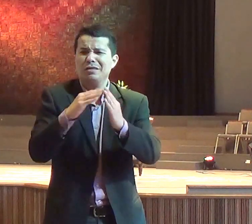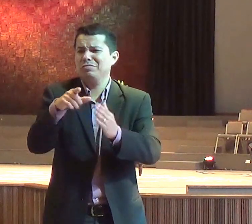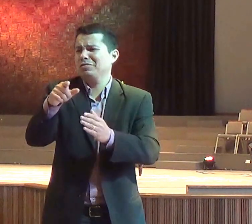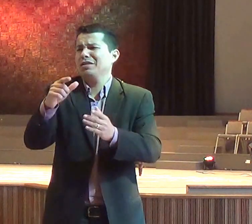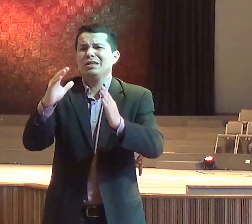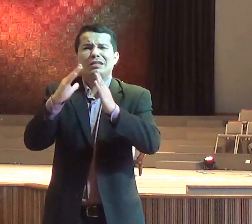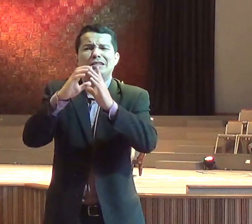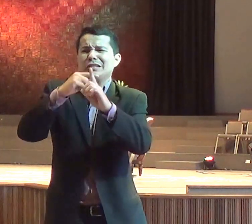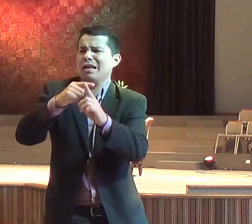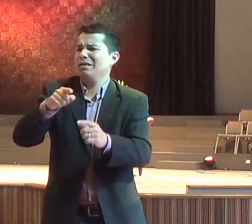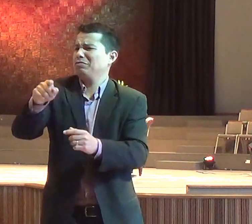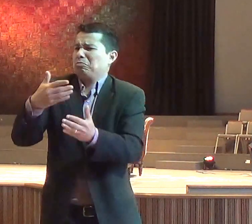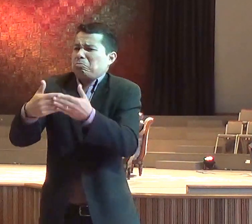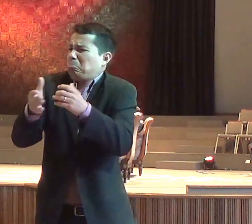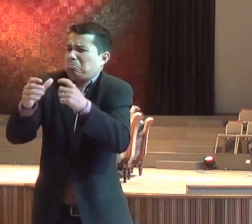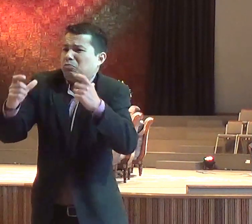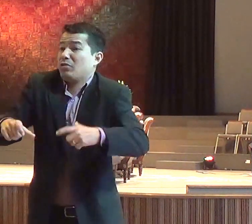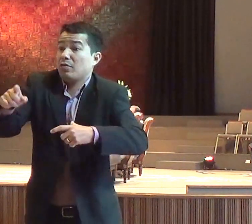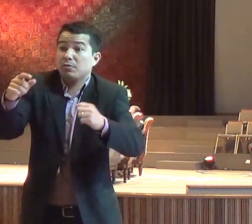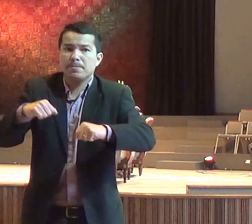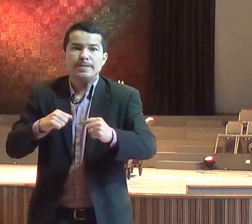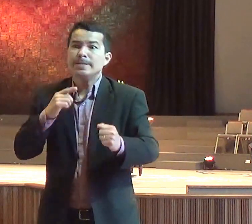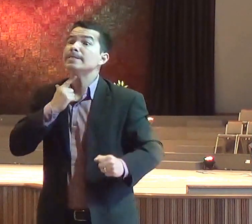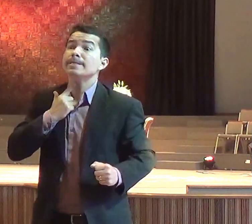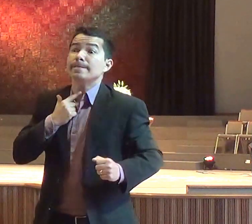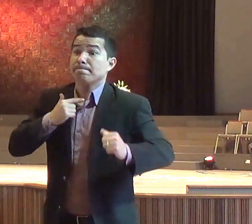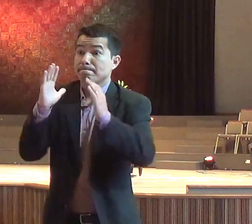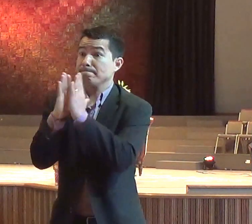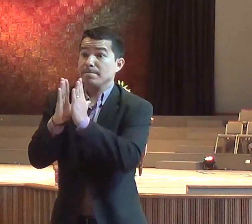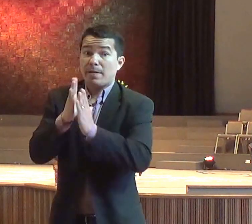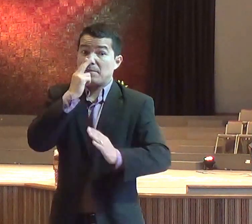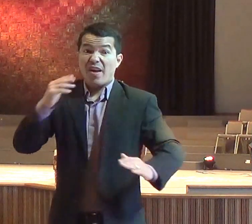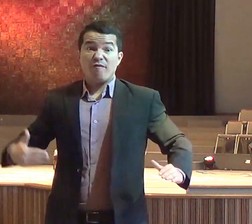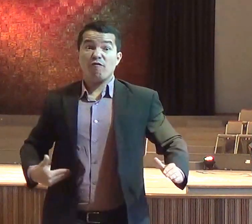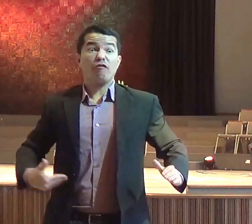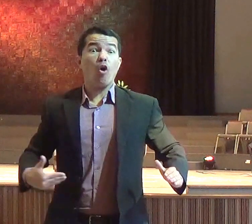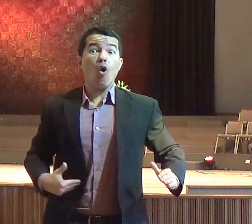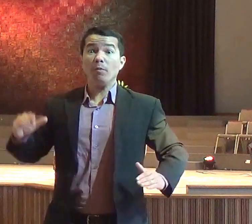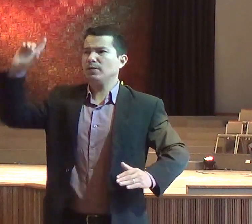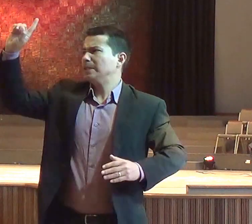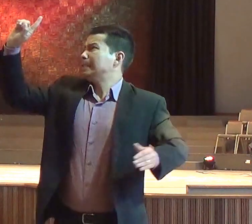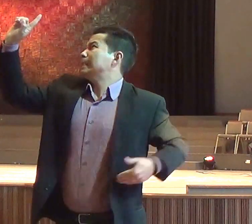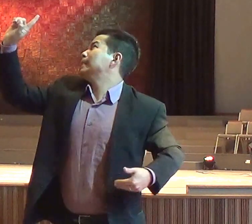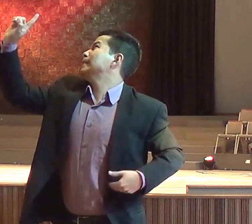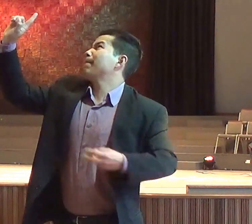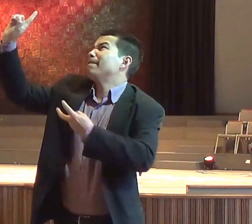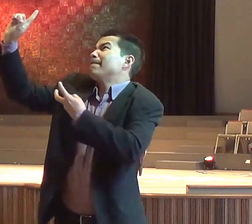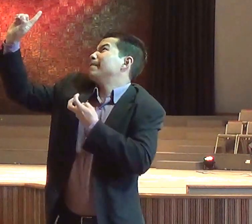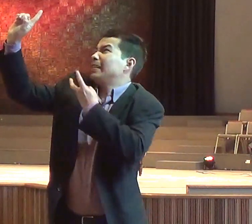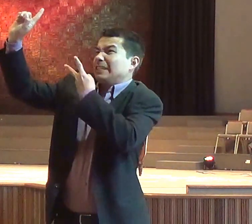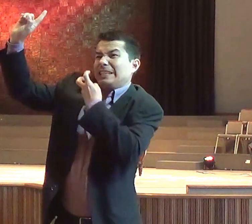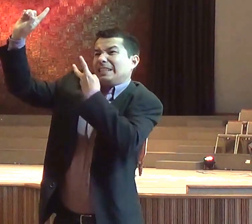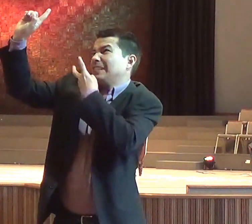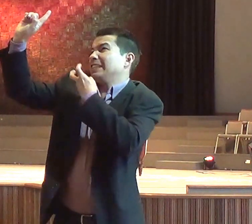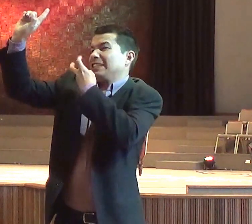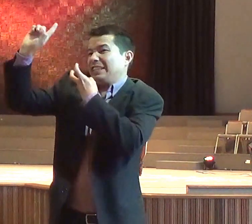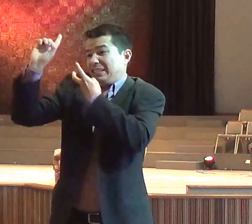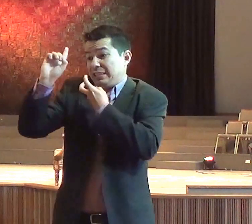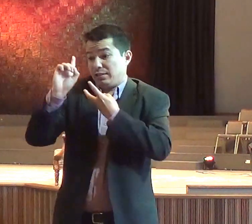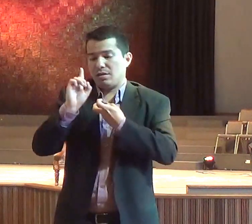e que a gente possa ouvir a voz de Deus. O altar de Deus é reconstruído quando a gente coloca a palavra